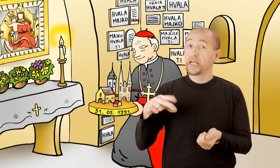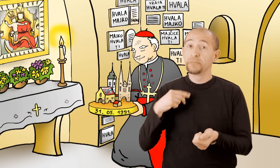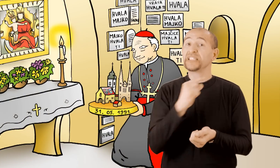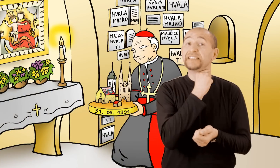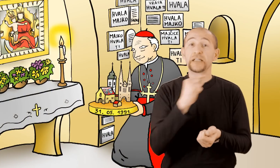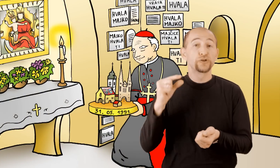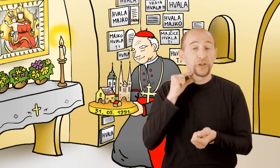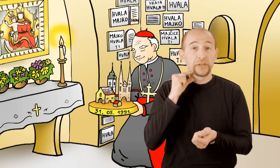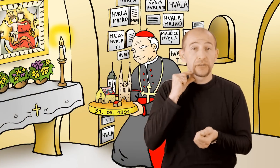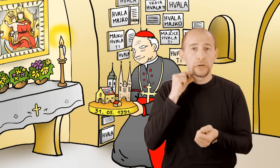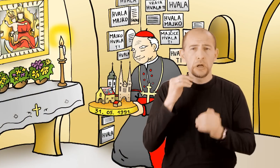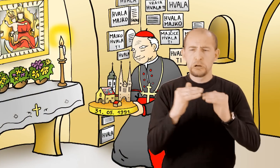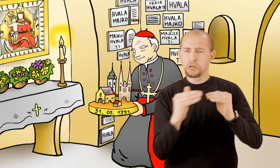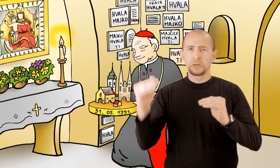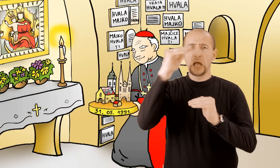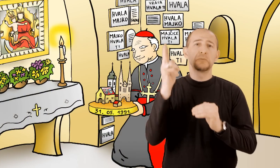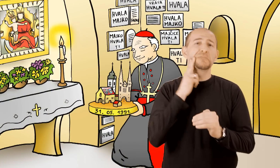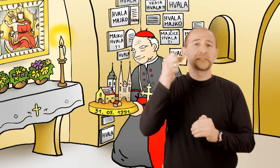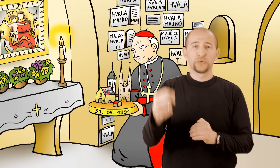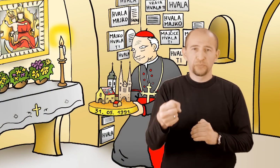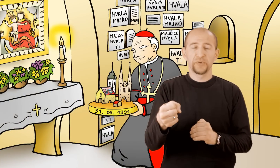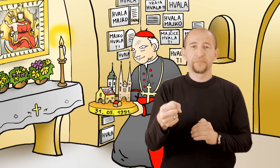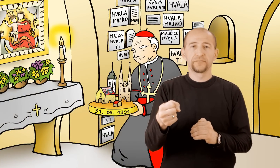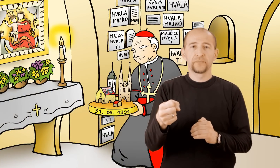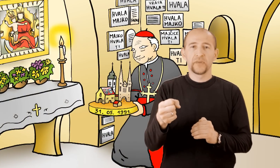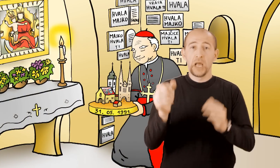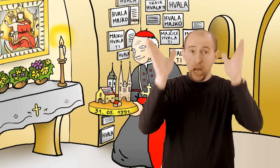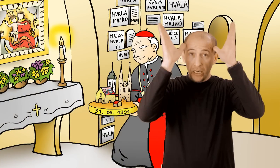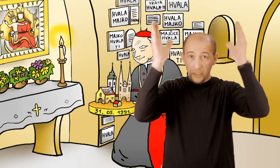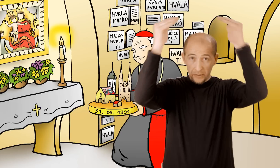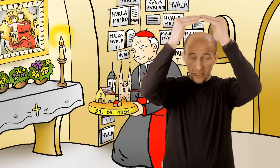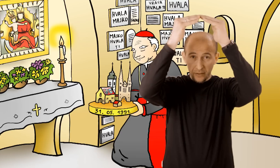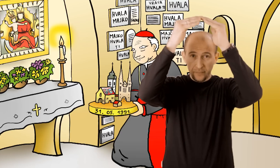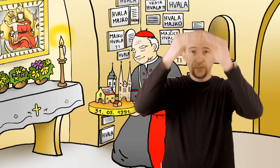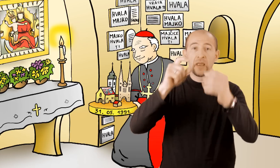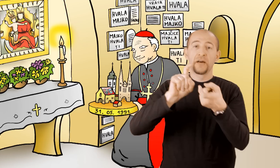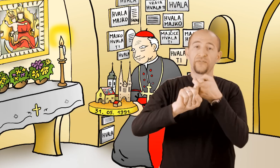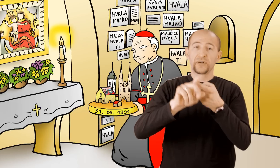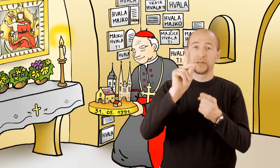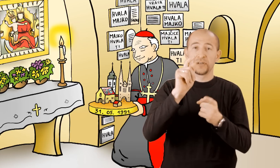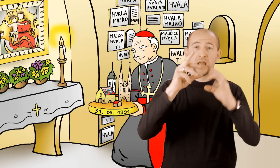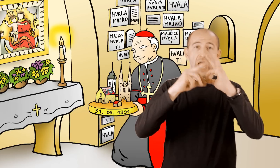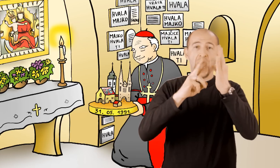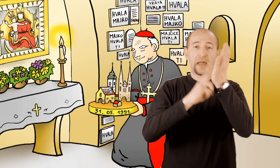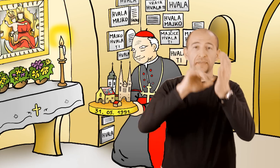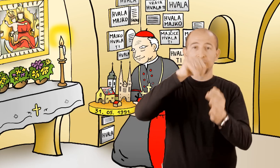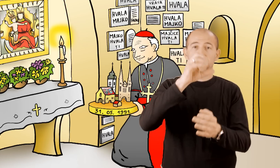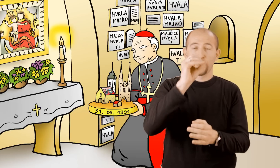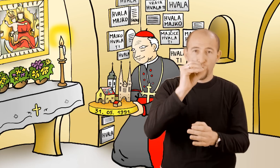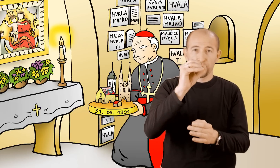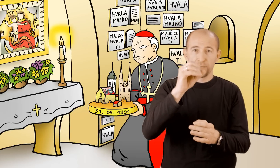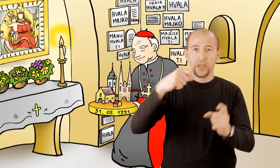Zagrebački nadbiskup, kardinal Franjo Kuharić, proglacio je 31. svibnja